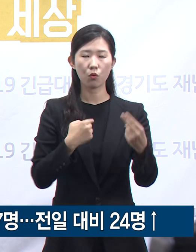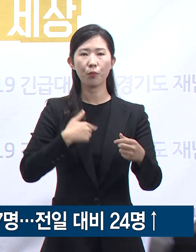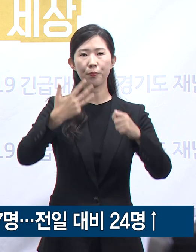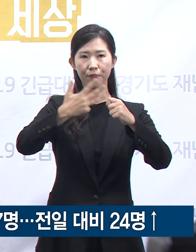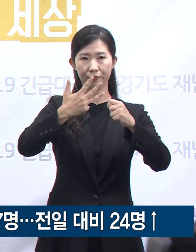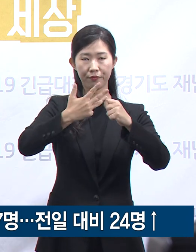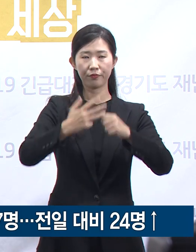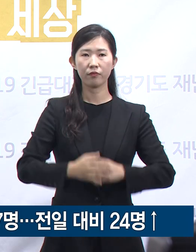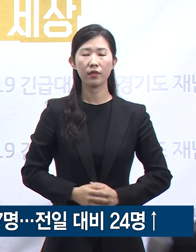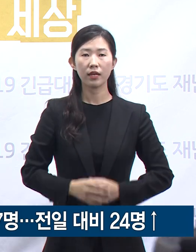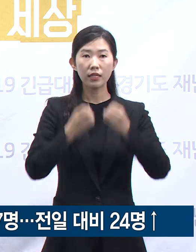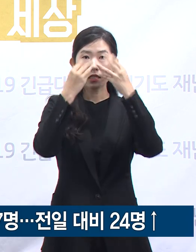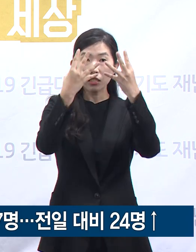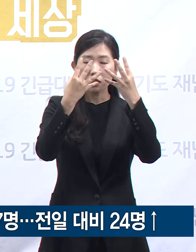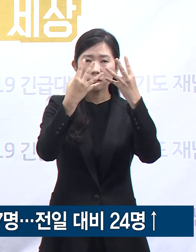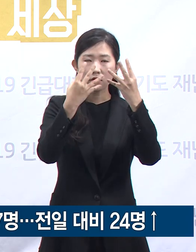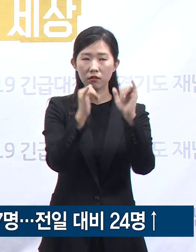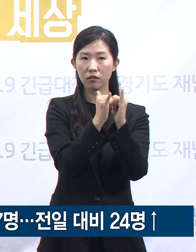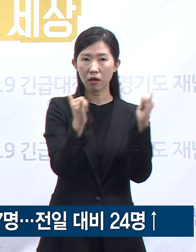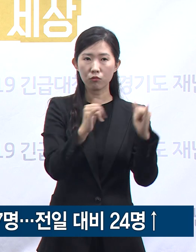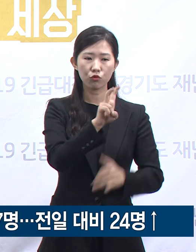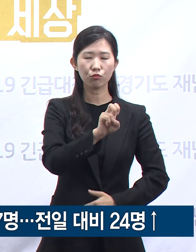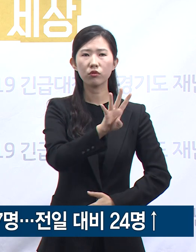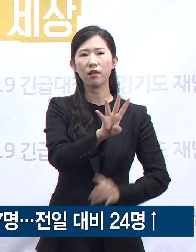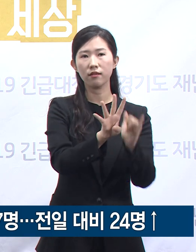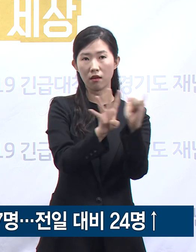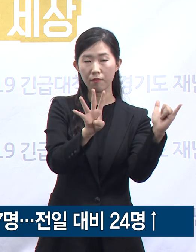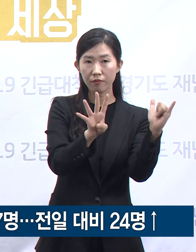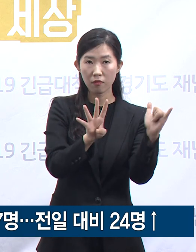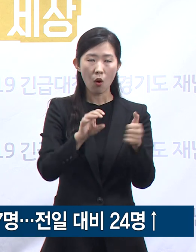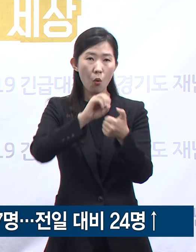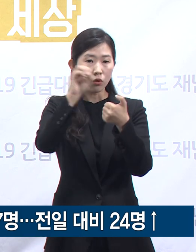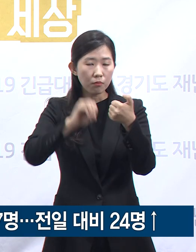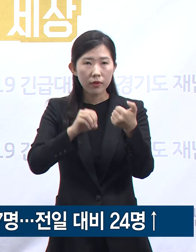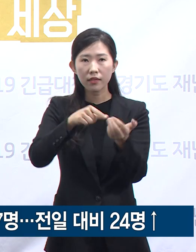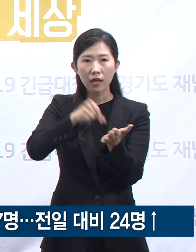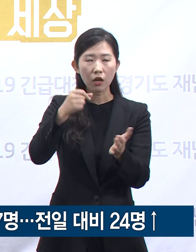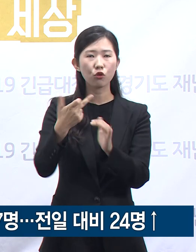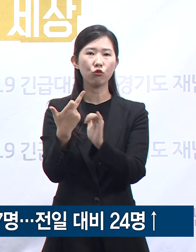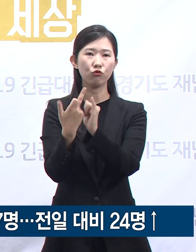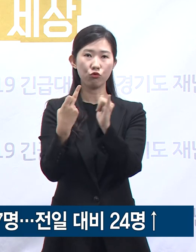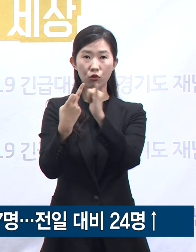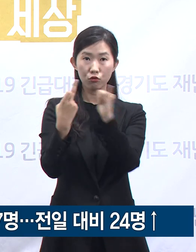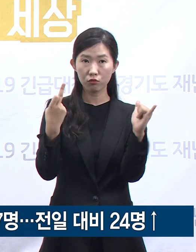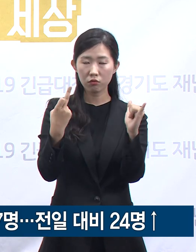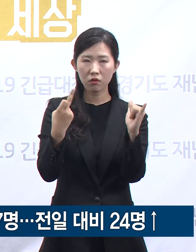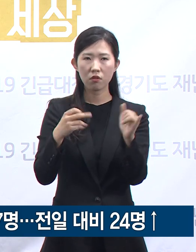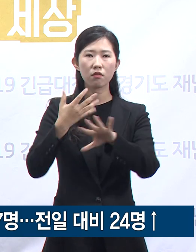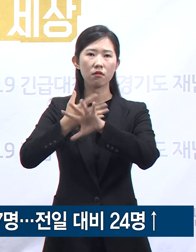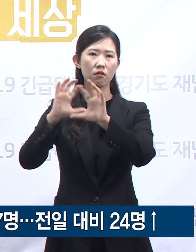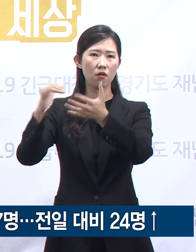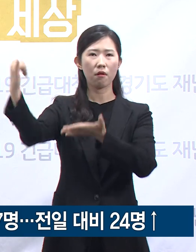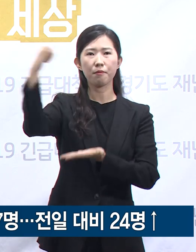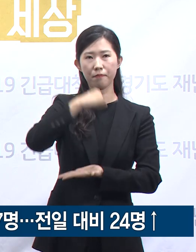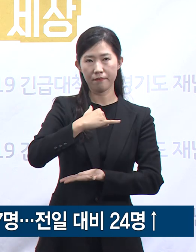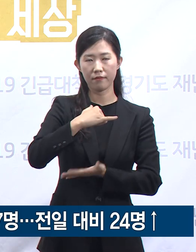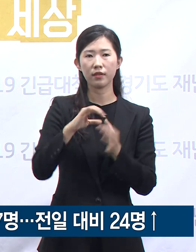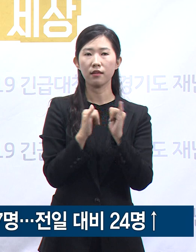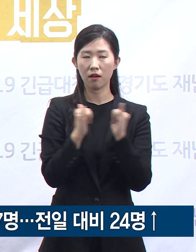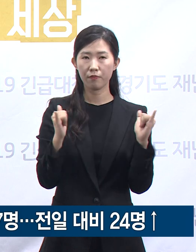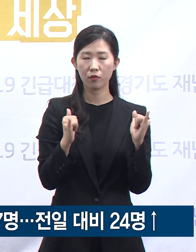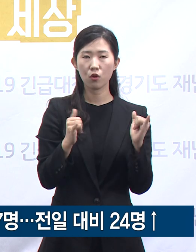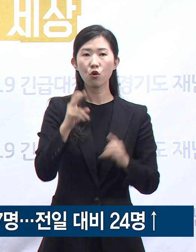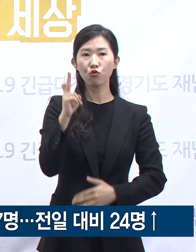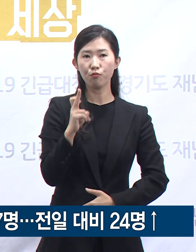24명 중 50%인 12명이 해외 유입 관련이며 군포